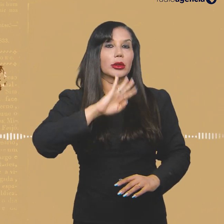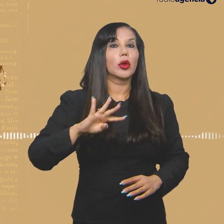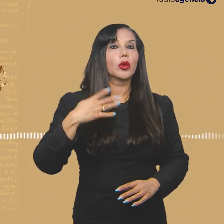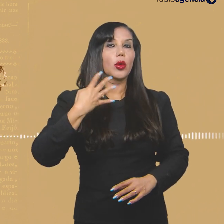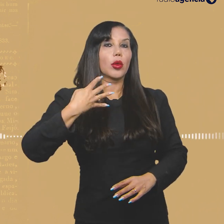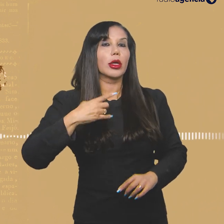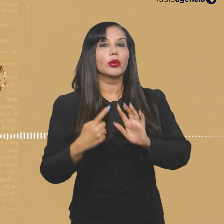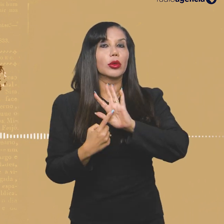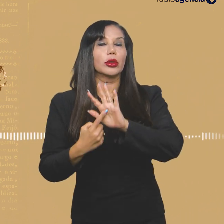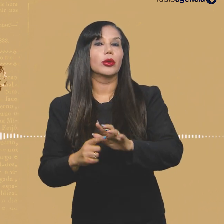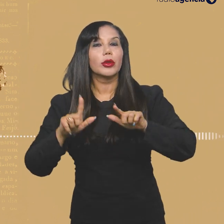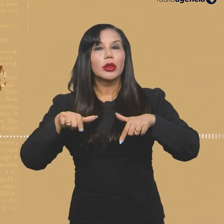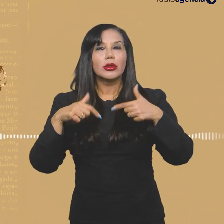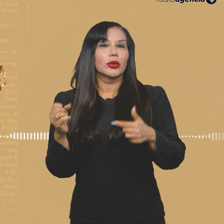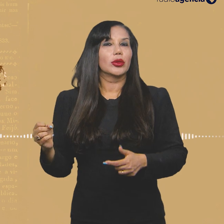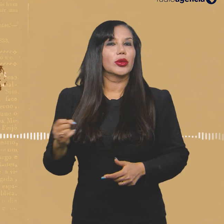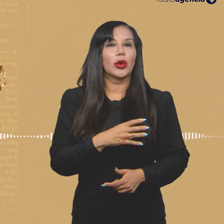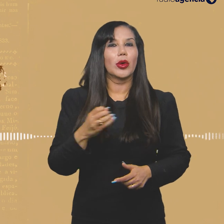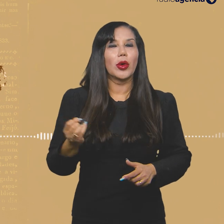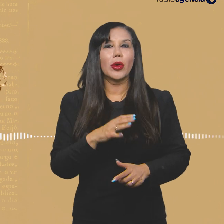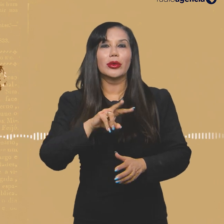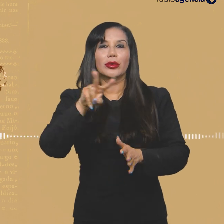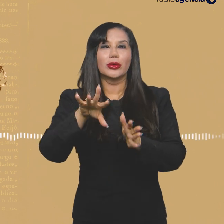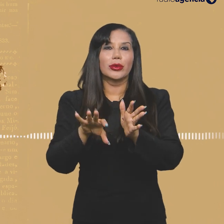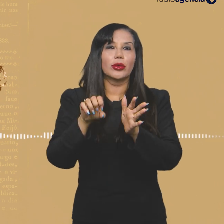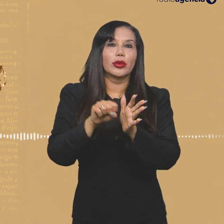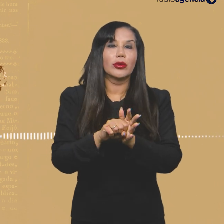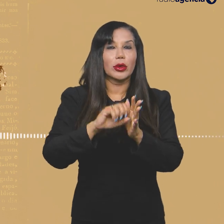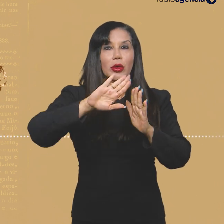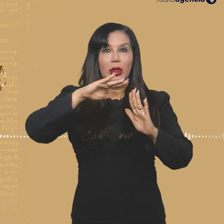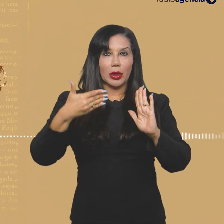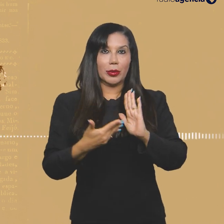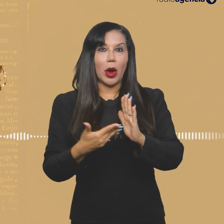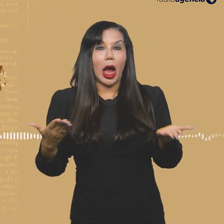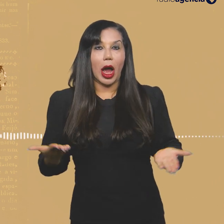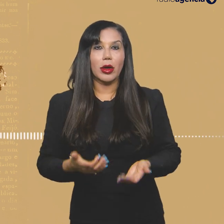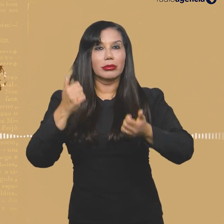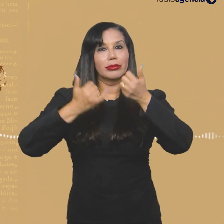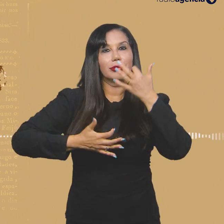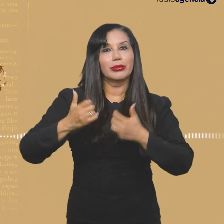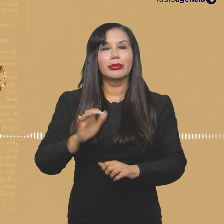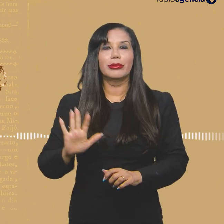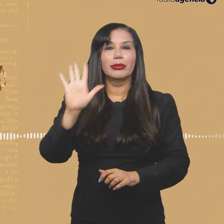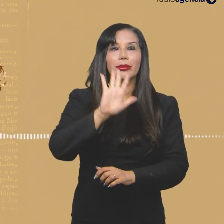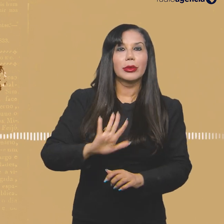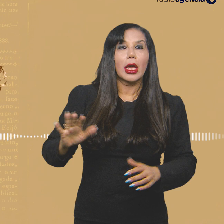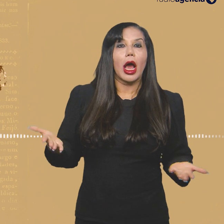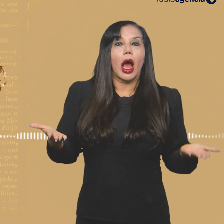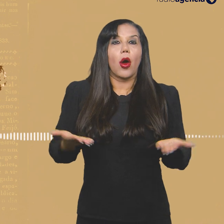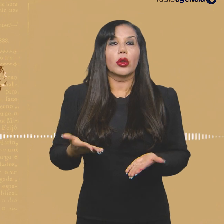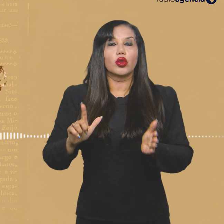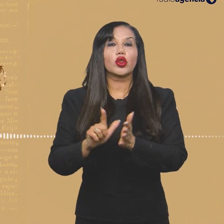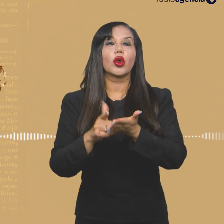brasileiro e, no quarto, mostramos uma iniciativa inovadora de audiovisual quilombola. Neste, vamos trazer um